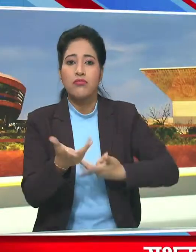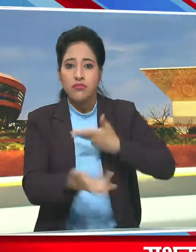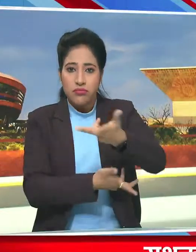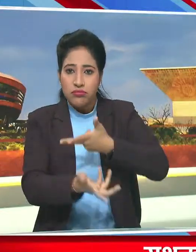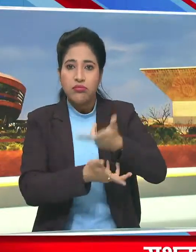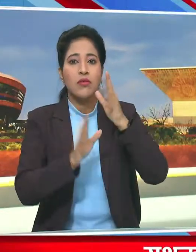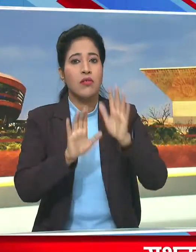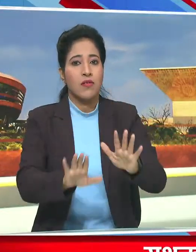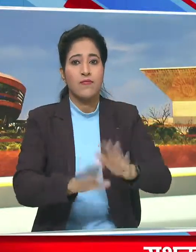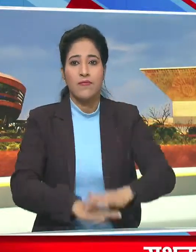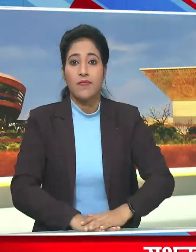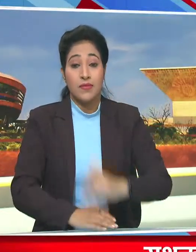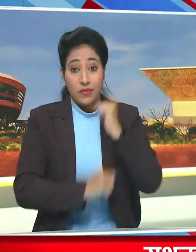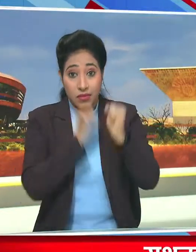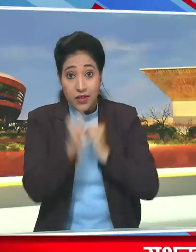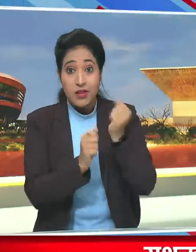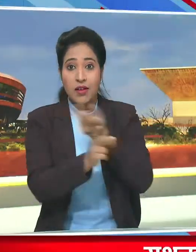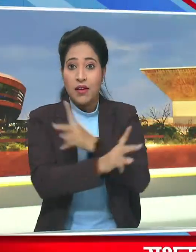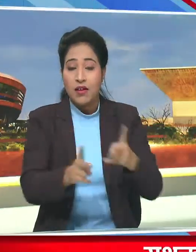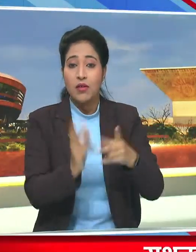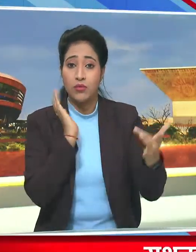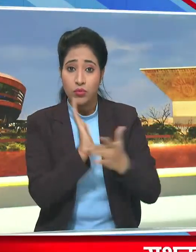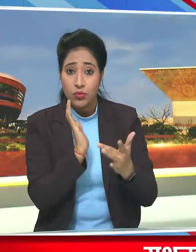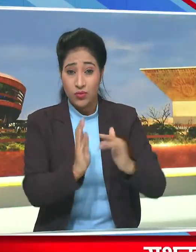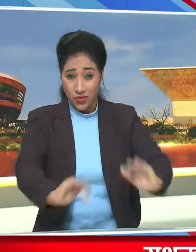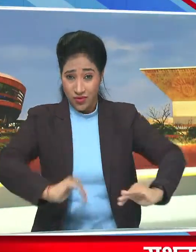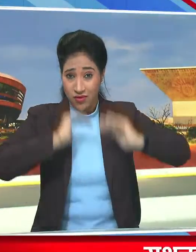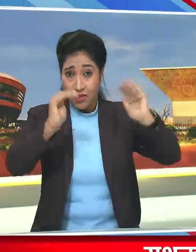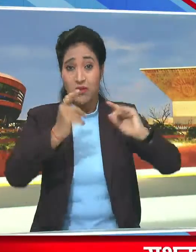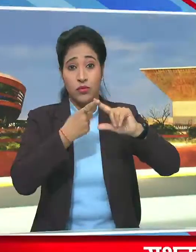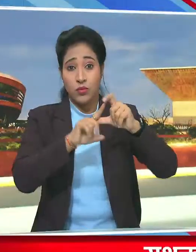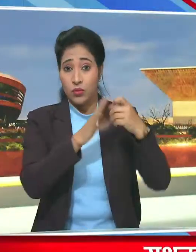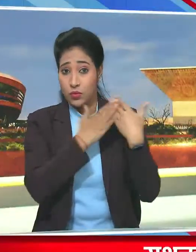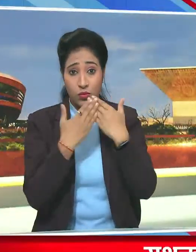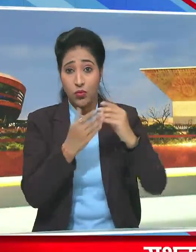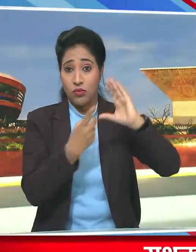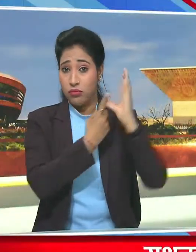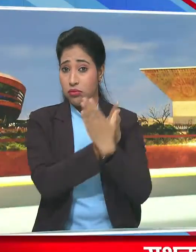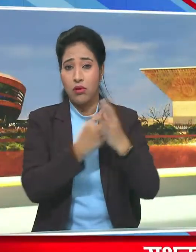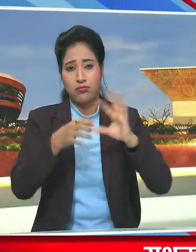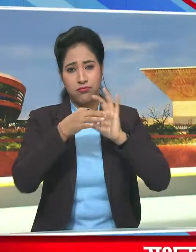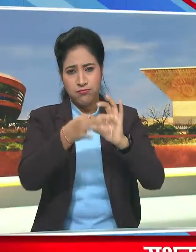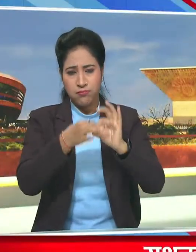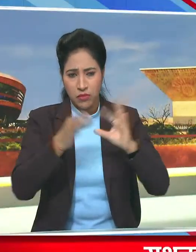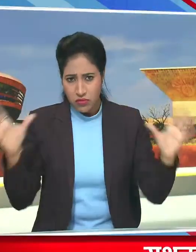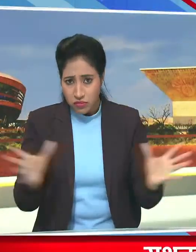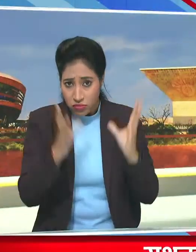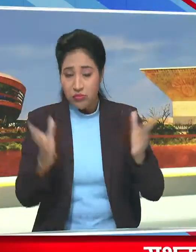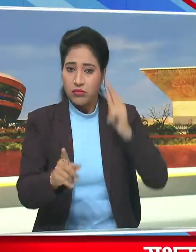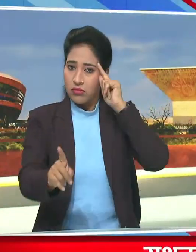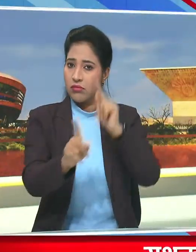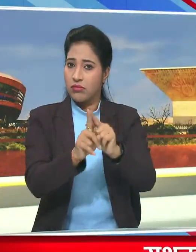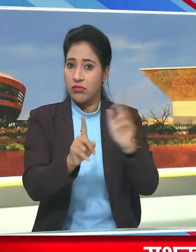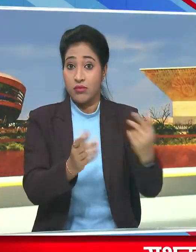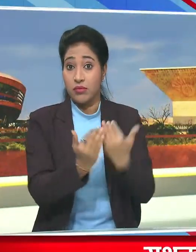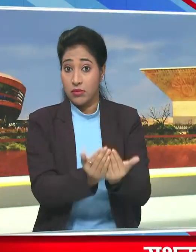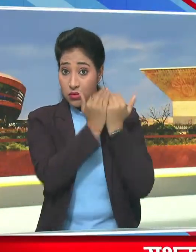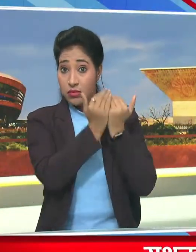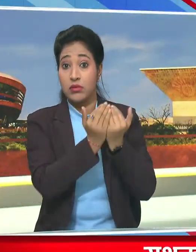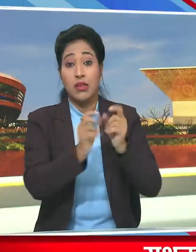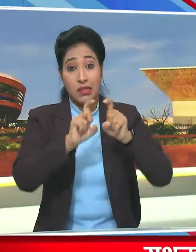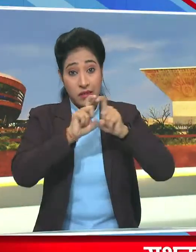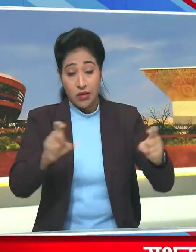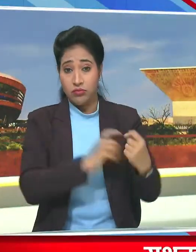आदान प्रदान खेल, डिजिटल, उच्च शिक्षा और सांस्कृतिक संबंदों को बढ़ावा देने पर बनी सहमती, रक्षा, क्लीन